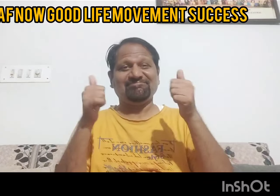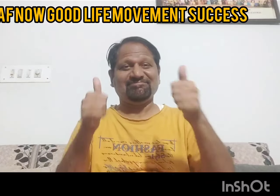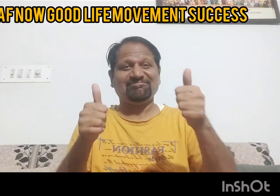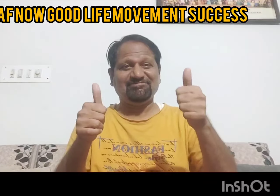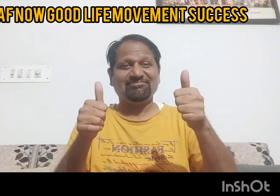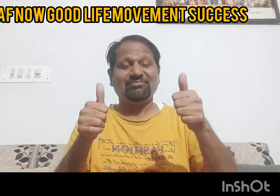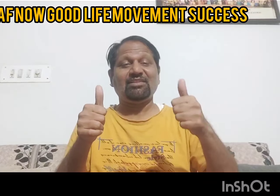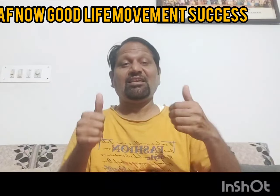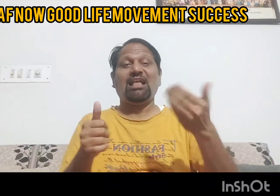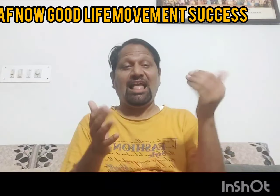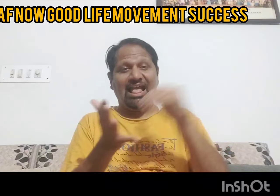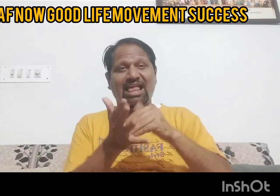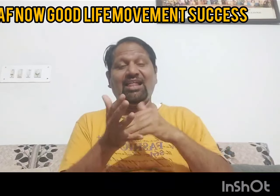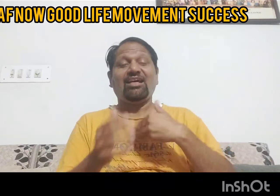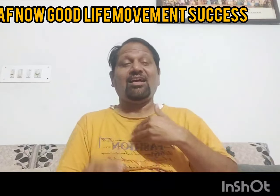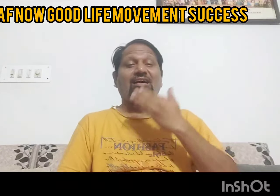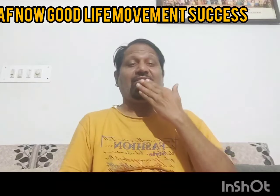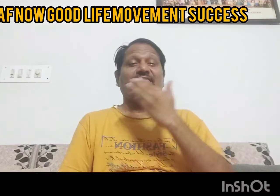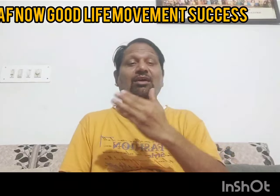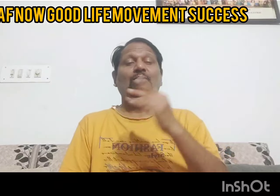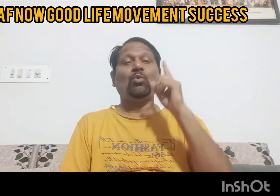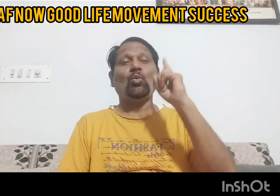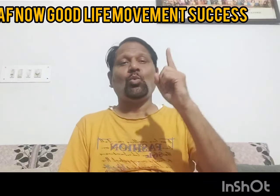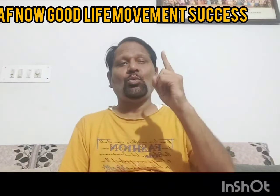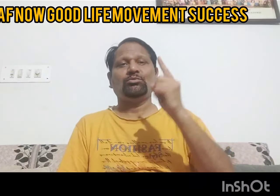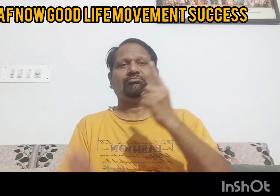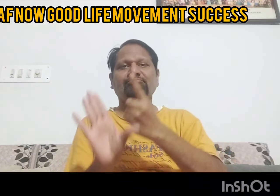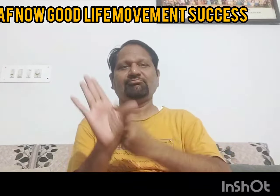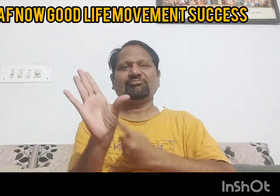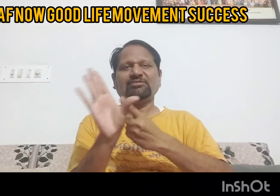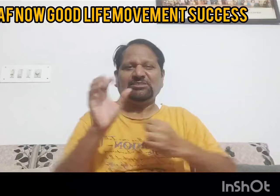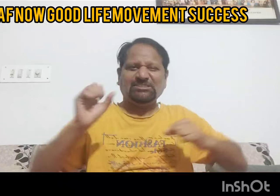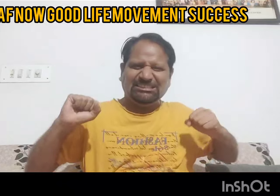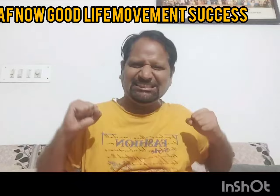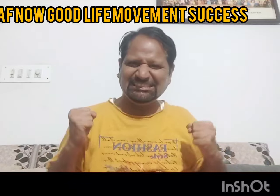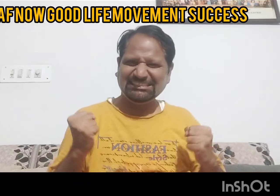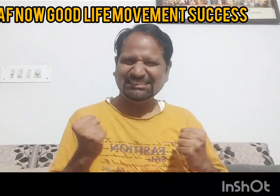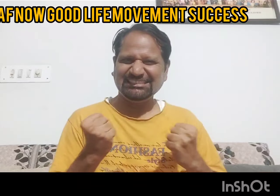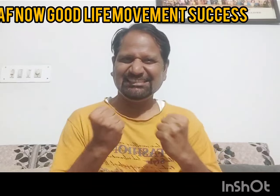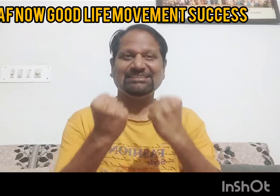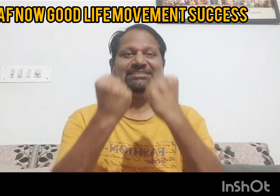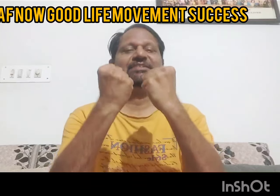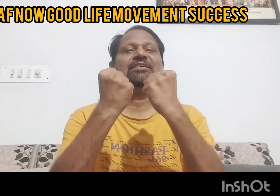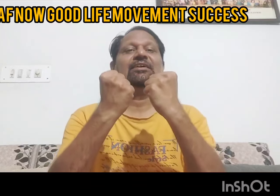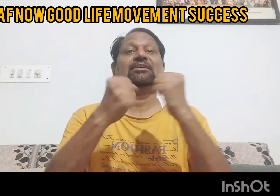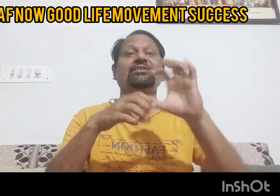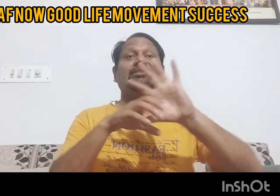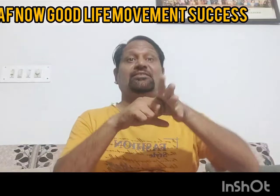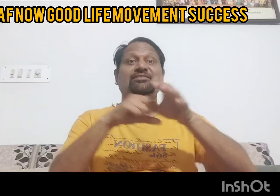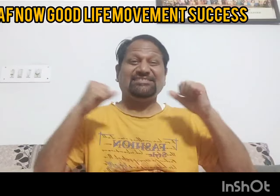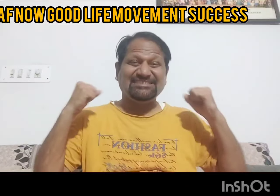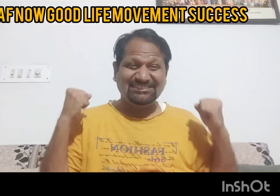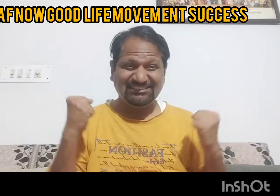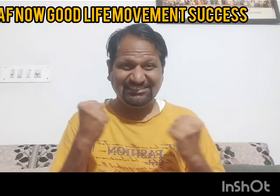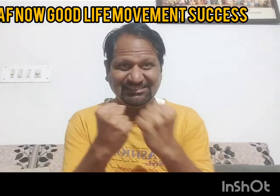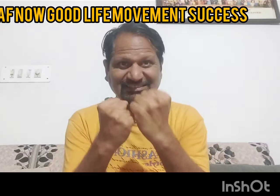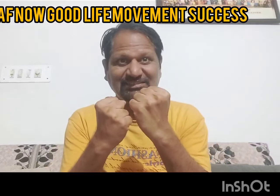प्रयास करे लगातार प्रयास करने पर मैं सनी कचेर, सतीश गोतम,